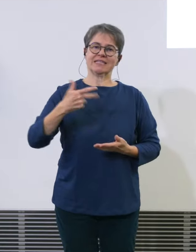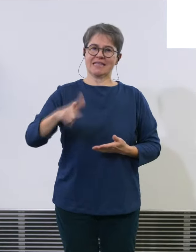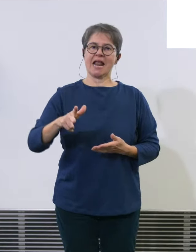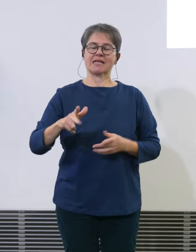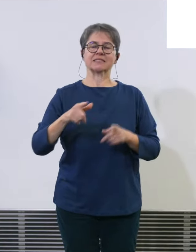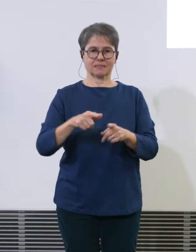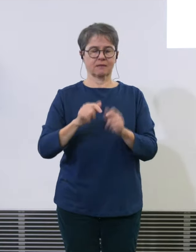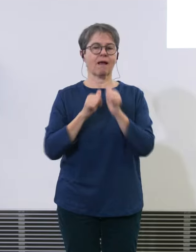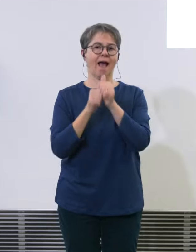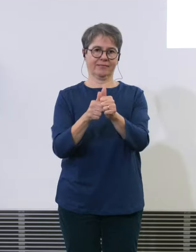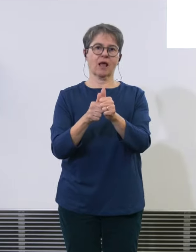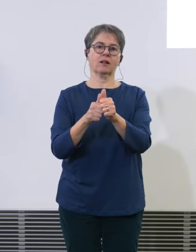haben